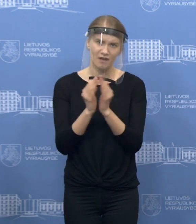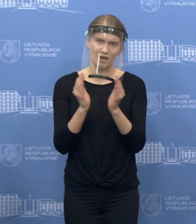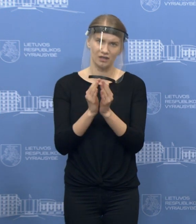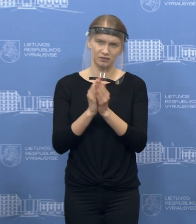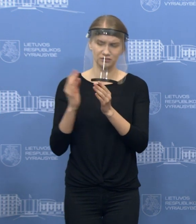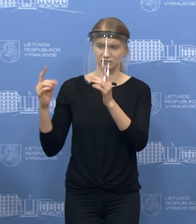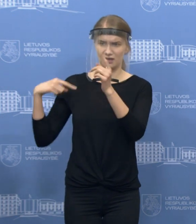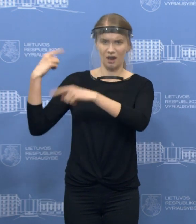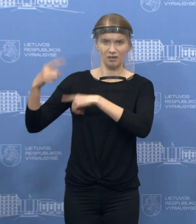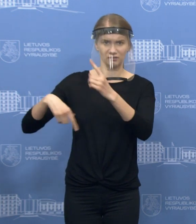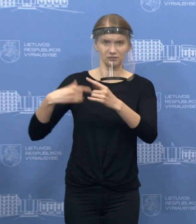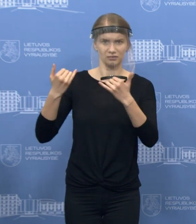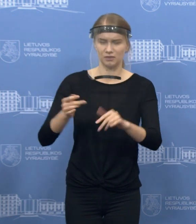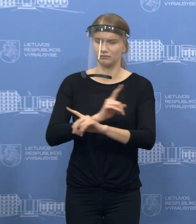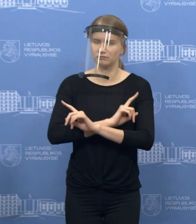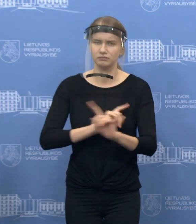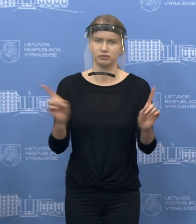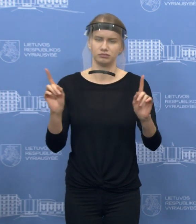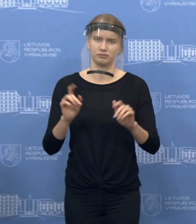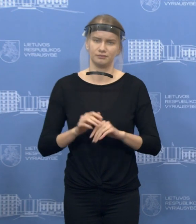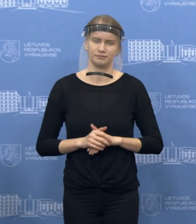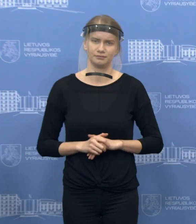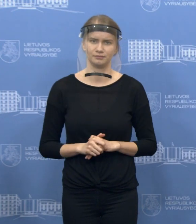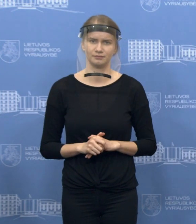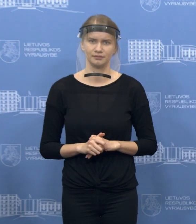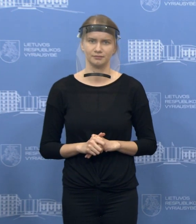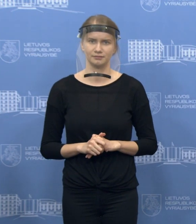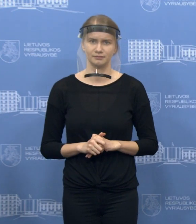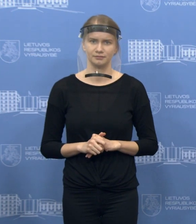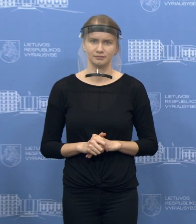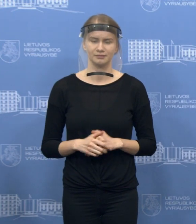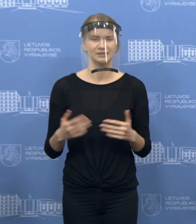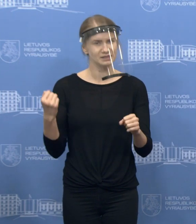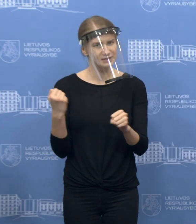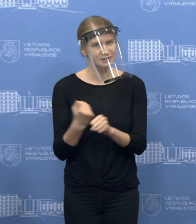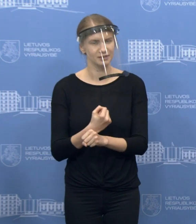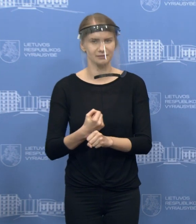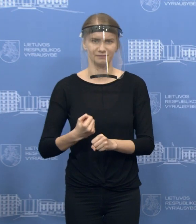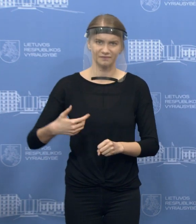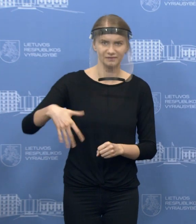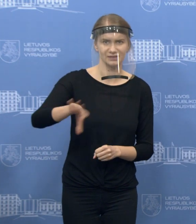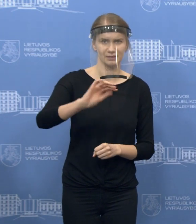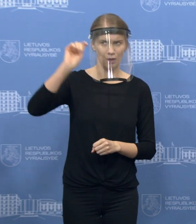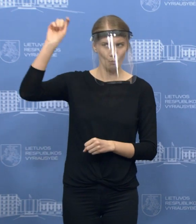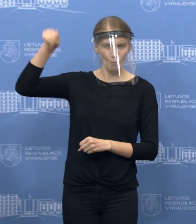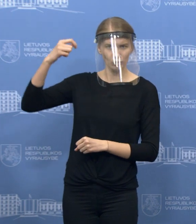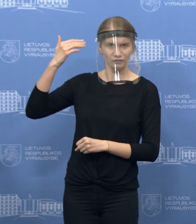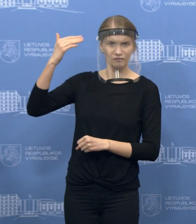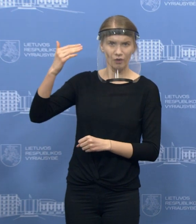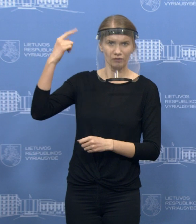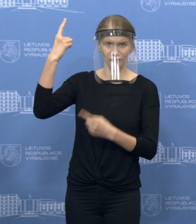gražių tradicijų. Mes šį kartą negalime posėlėti, reikia pasikliauti mokslininkų,